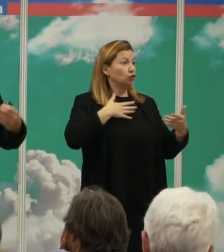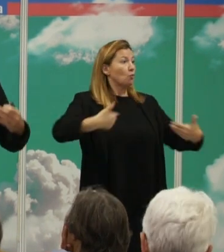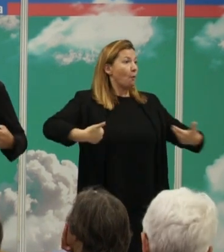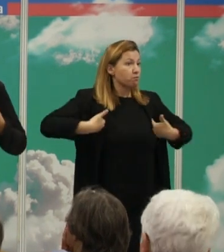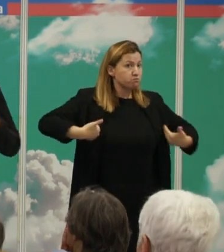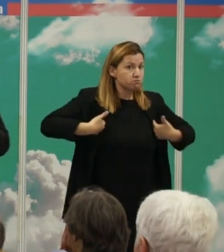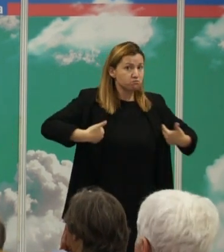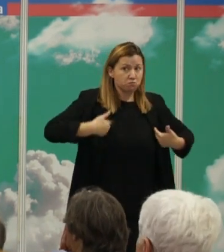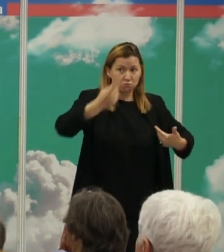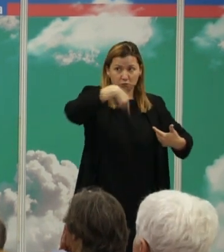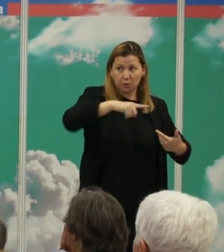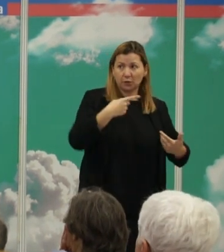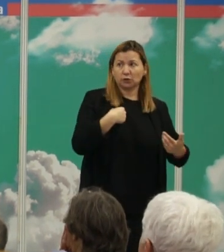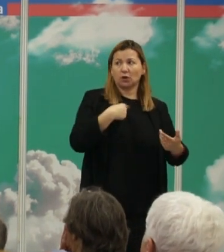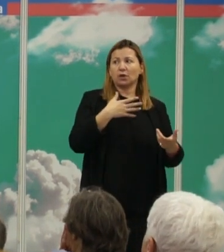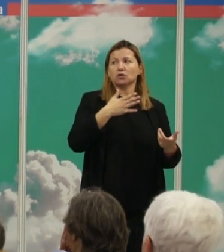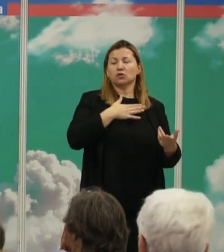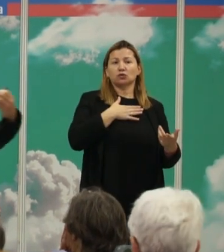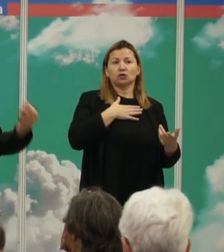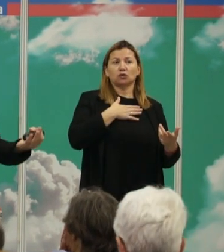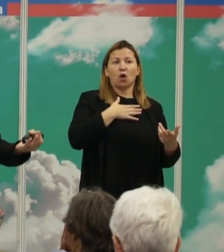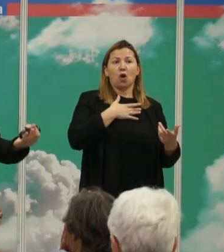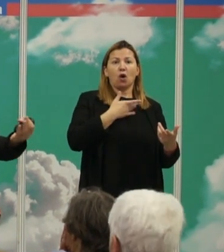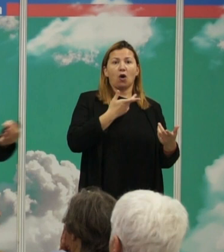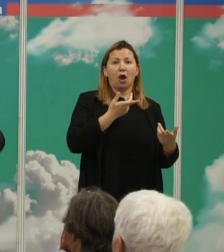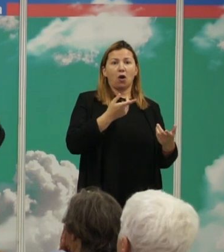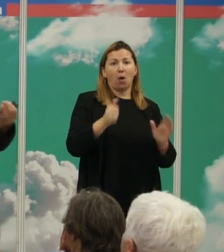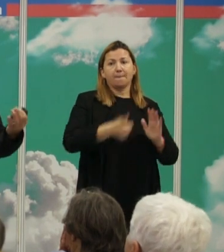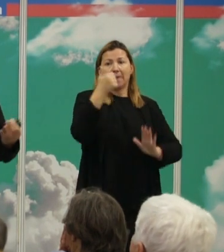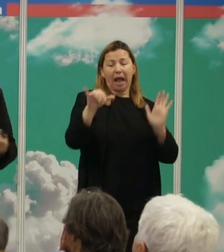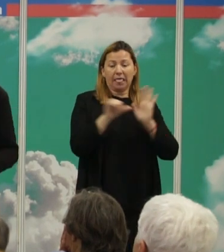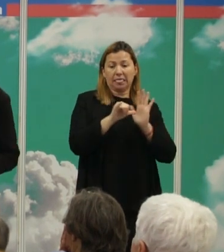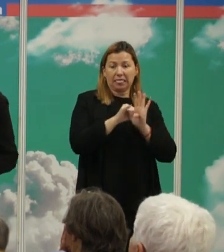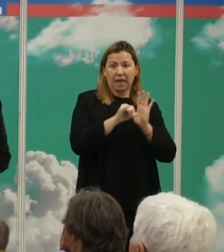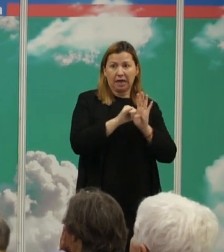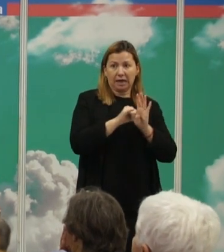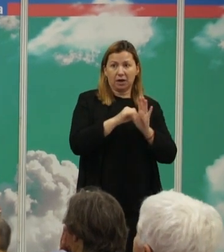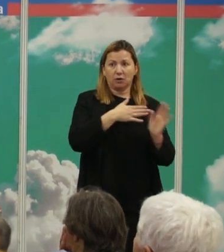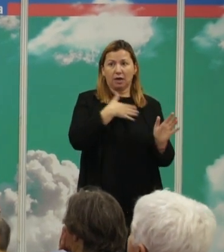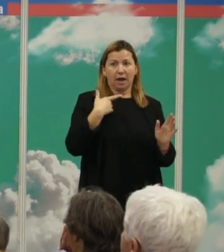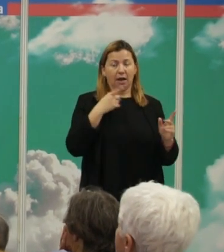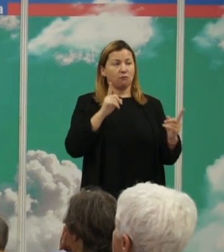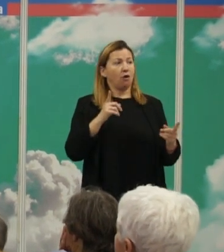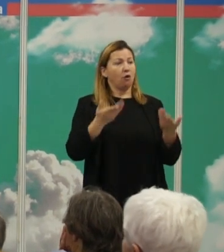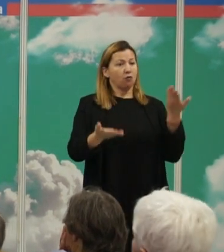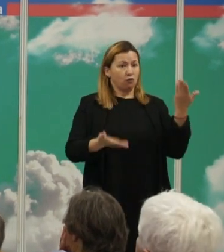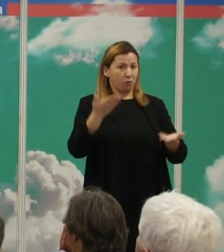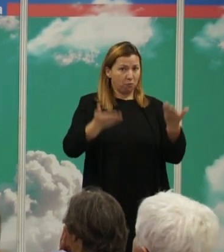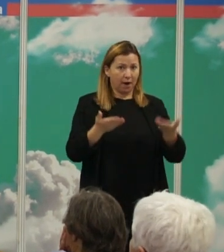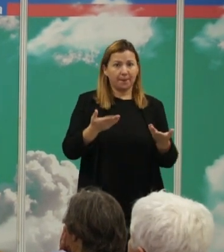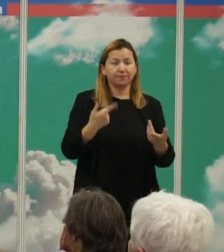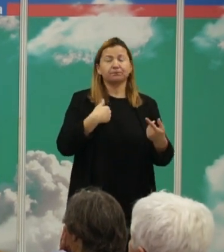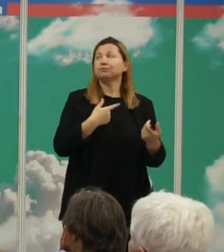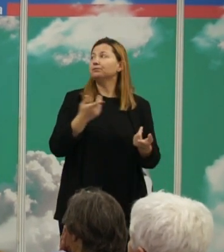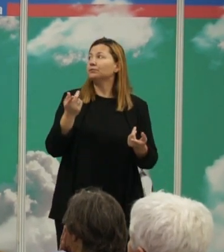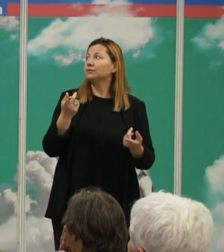mamíferos entonces hemos querido reflejarnos en los organismos que son más cercanos a nosotros porque siempre es más fácil la violencia en mamíferos incluyendo al